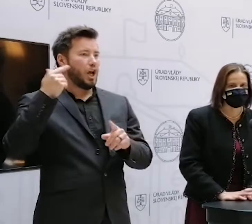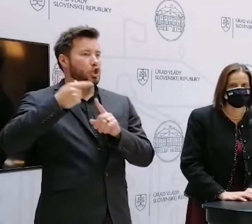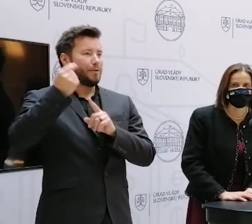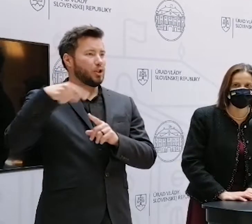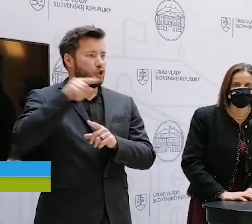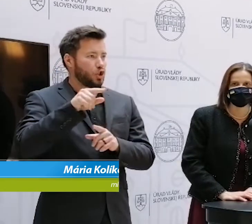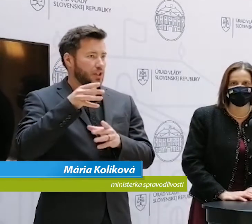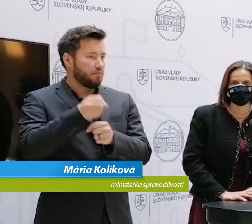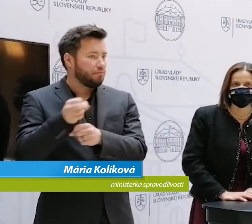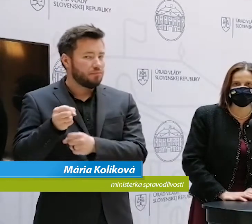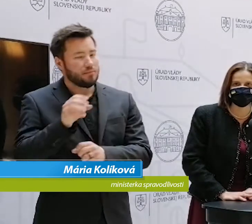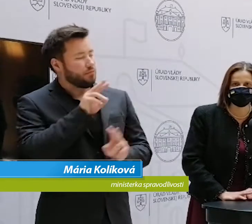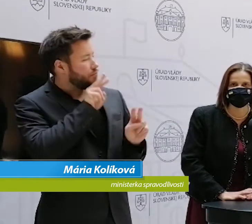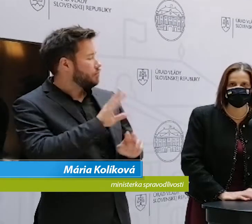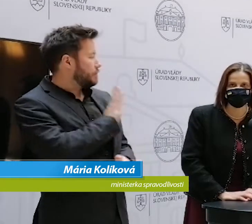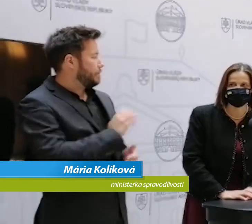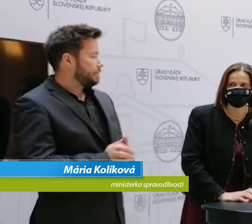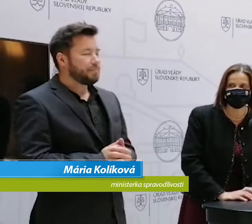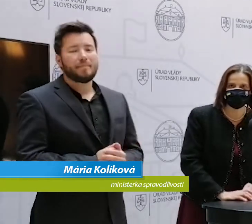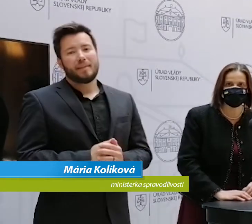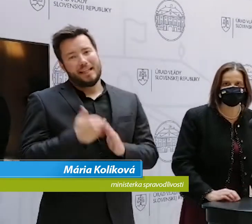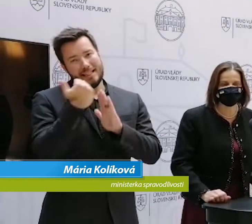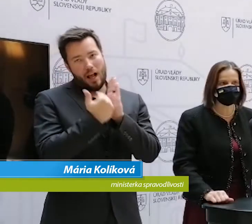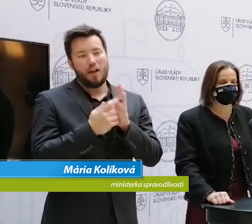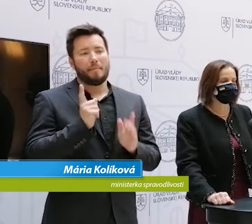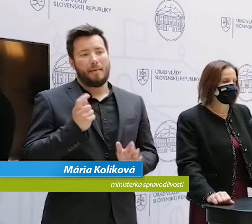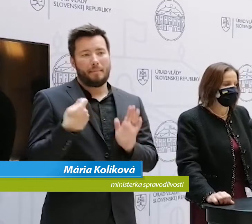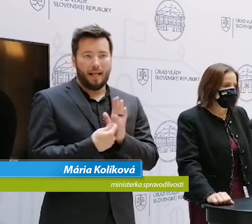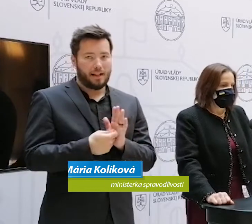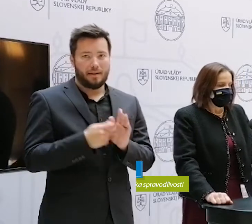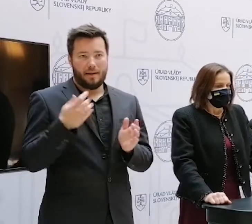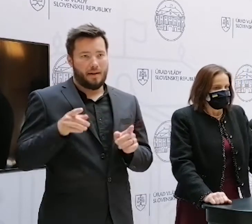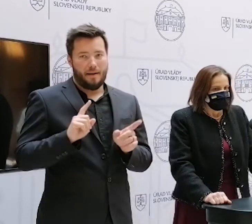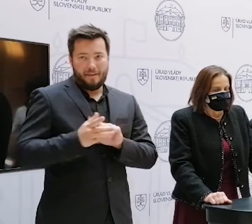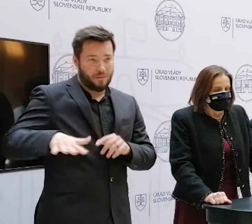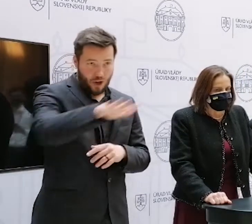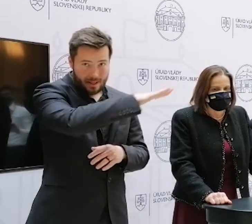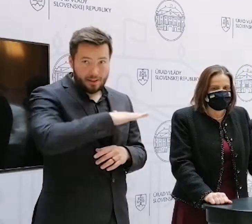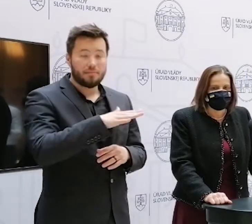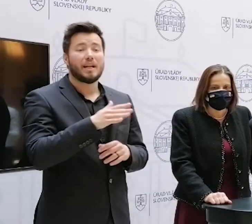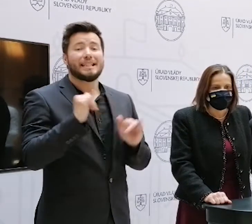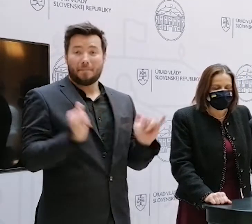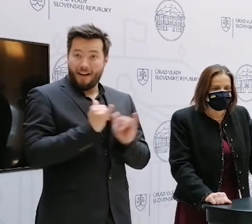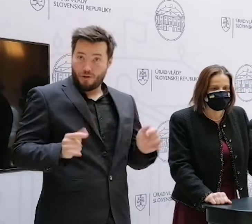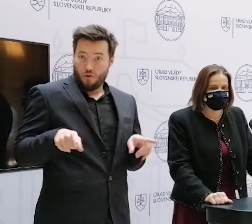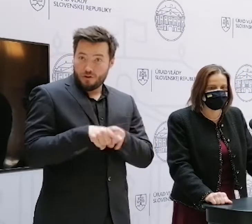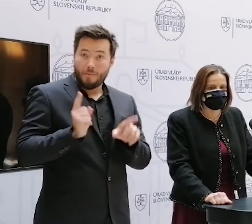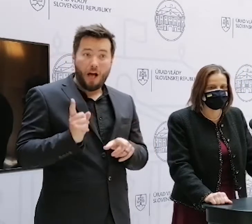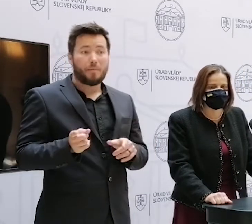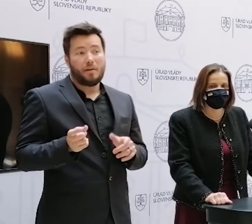Zákon musí platiť pre každého, aj spravodlivosť by tu mala platiť, že platí na každého. Je dôležité, aby